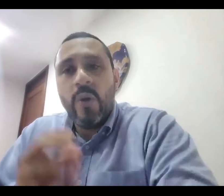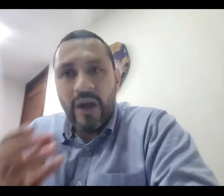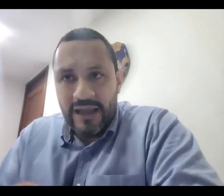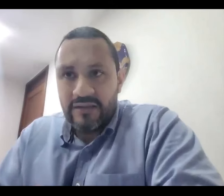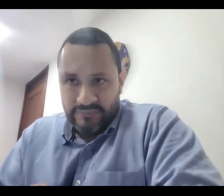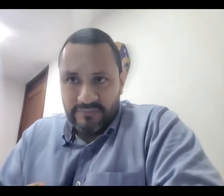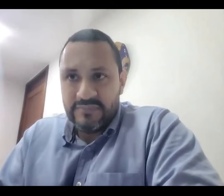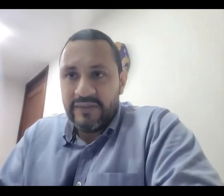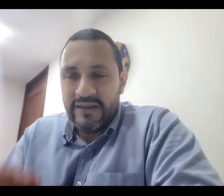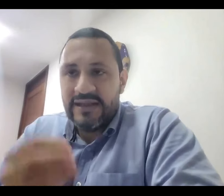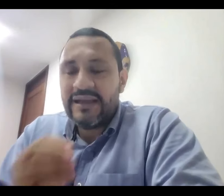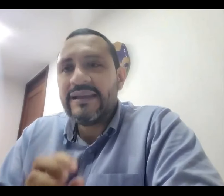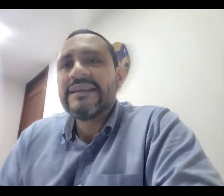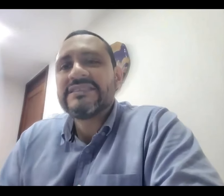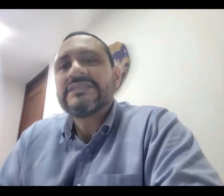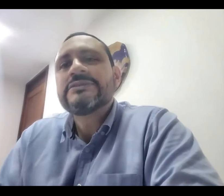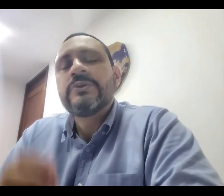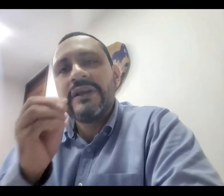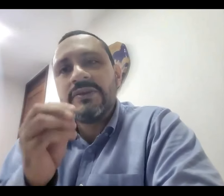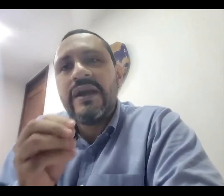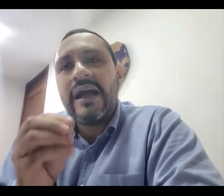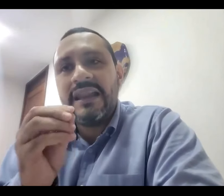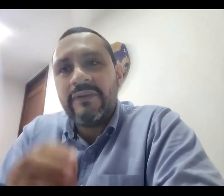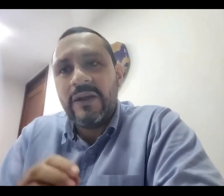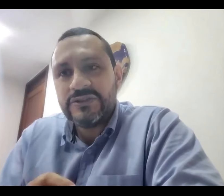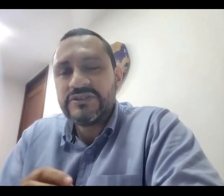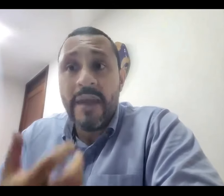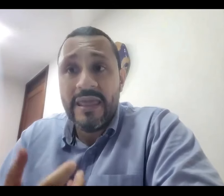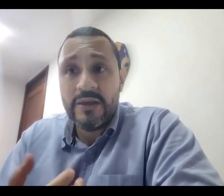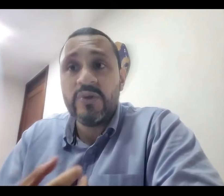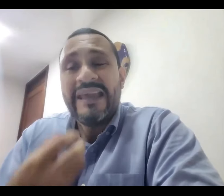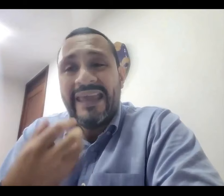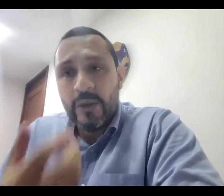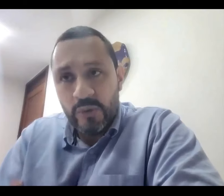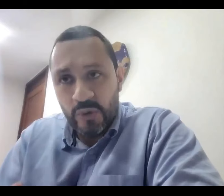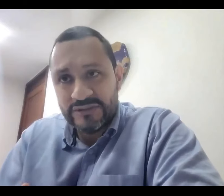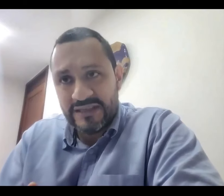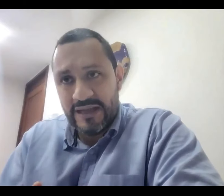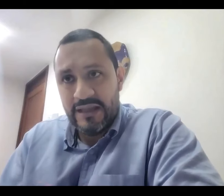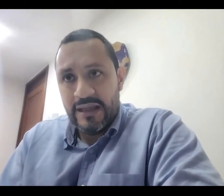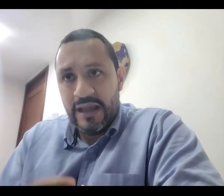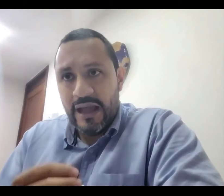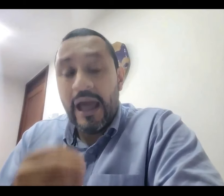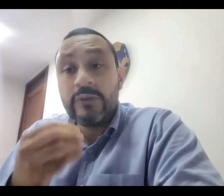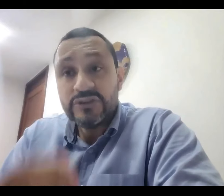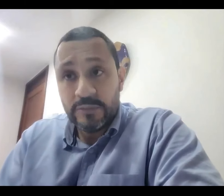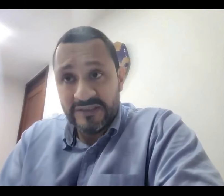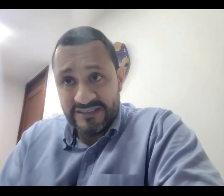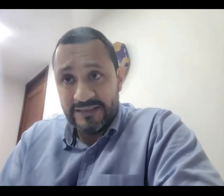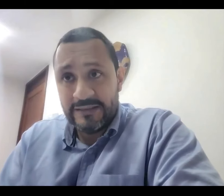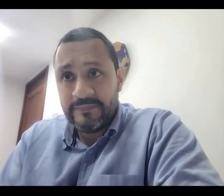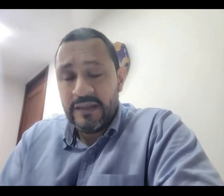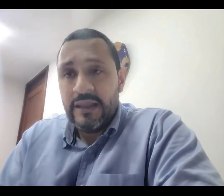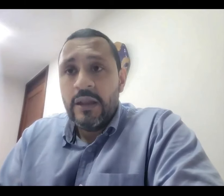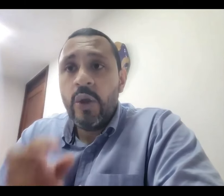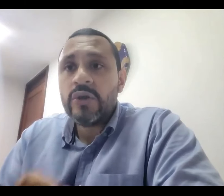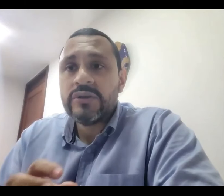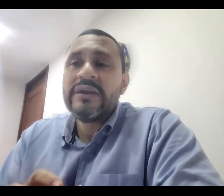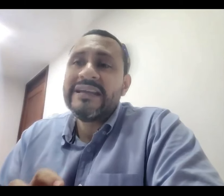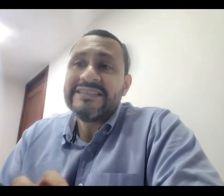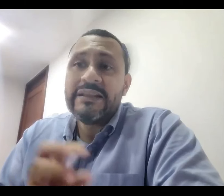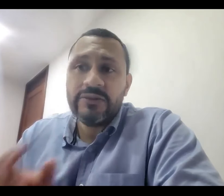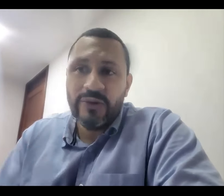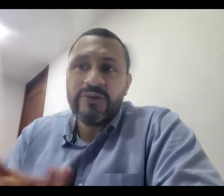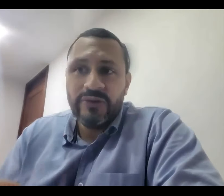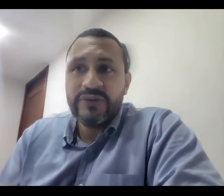emocional ojalá debería estarse conscrito a que la evaluación sea un médico que conozca a nuestro paciente lo